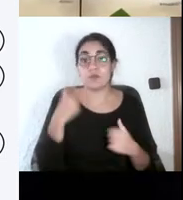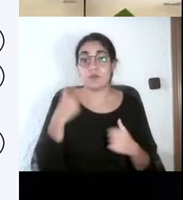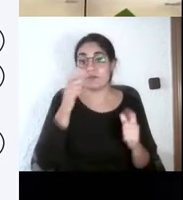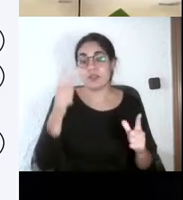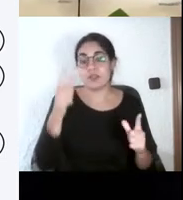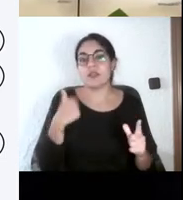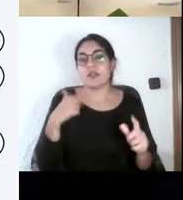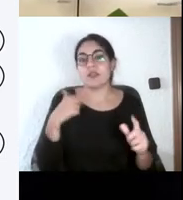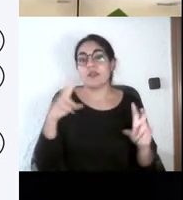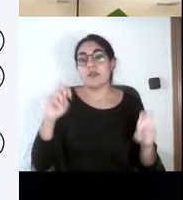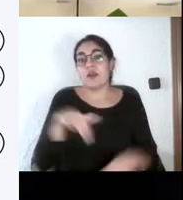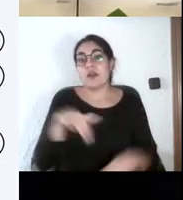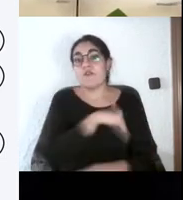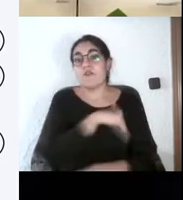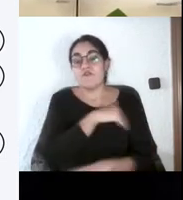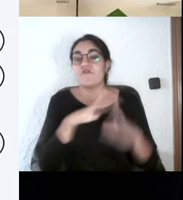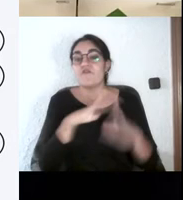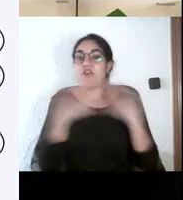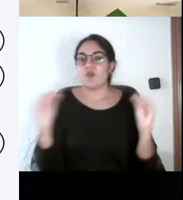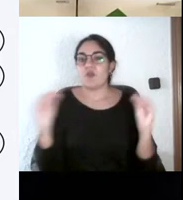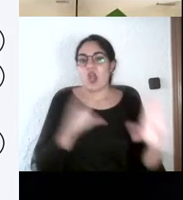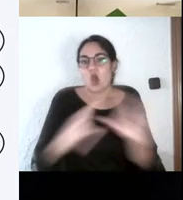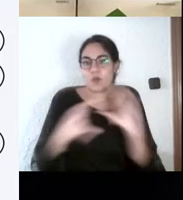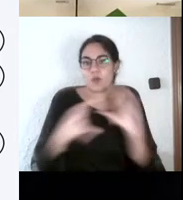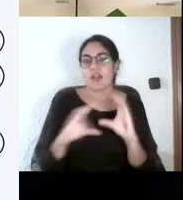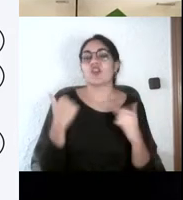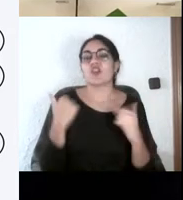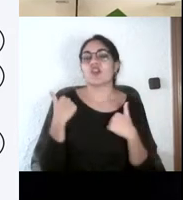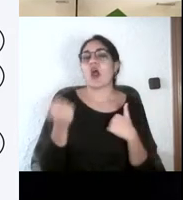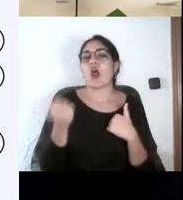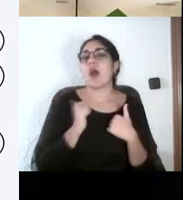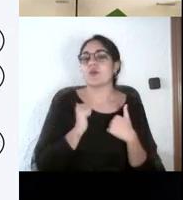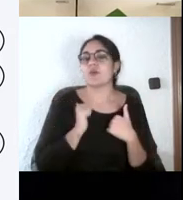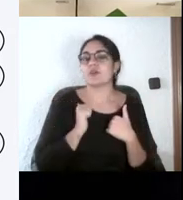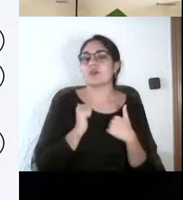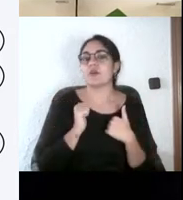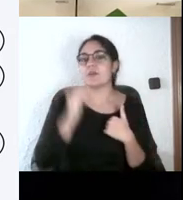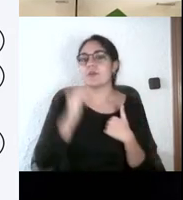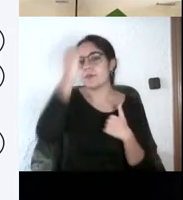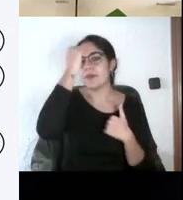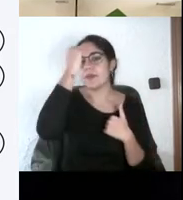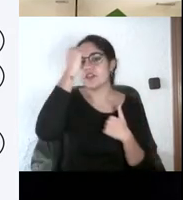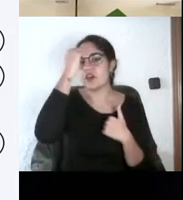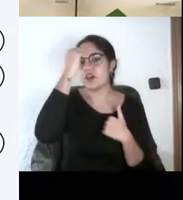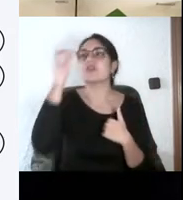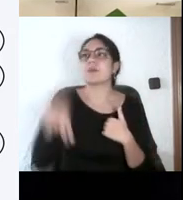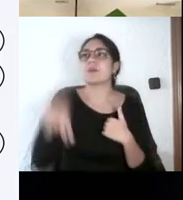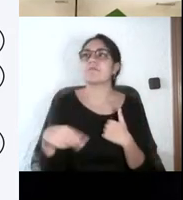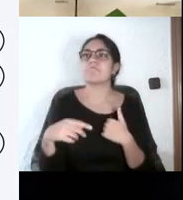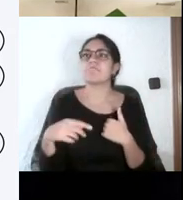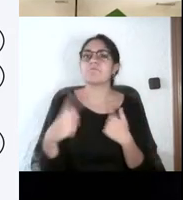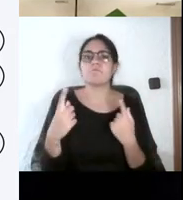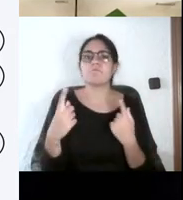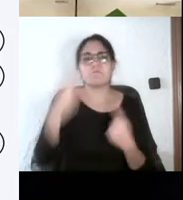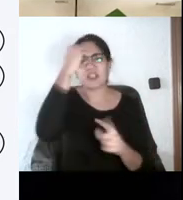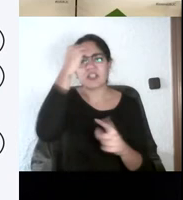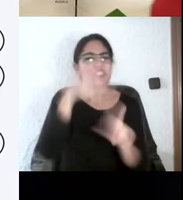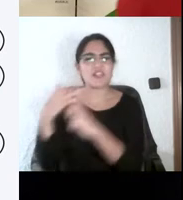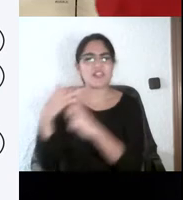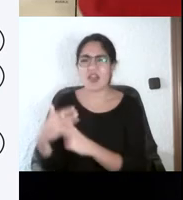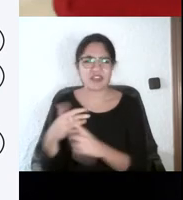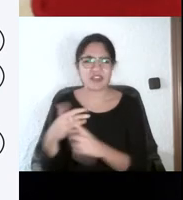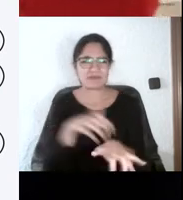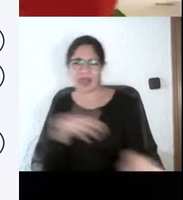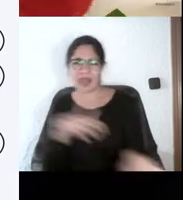voy a tirar de la palabra que llevo a mi facultad. Creo que falta en muchas ocasiones comunicación. Una de las cosas